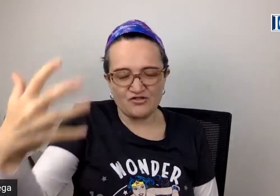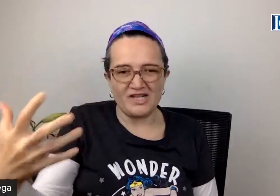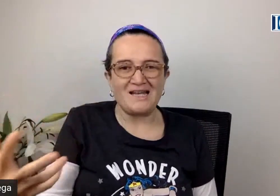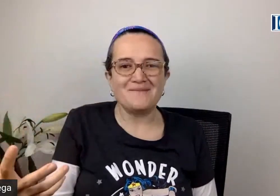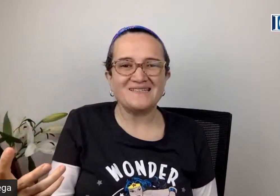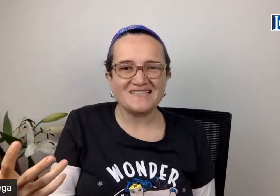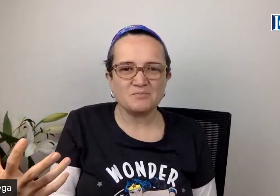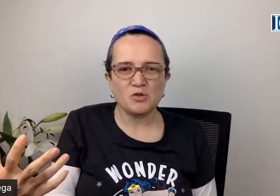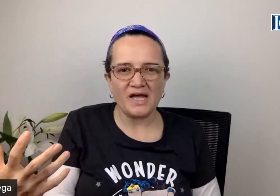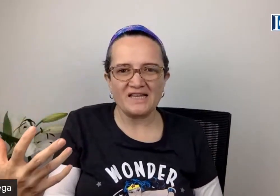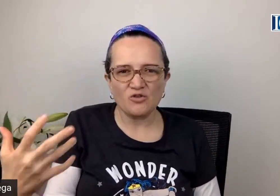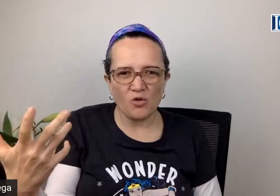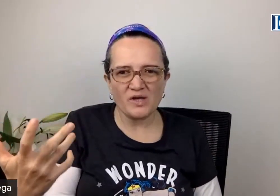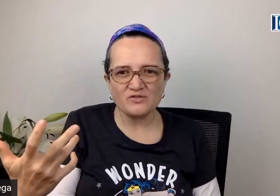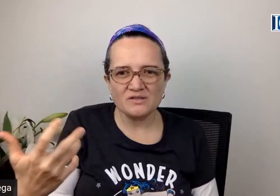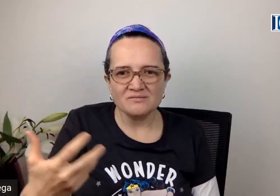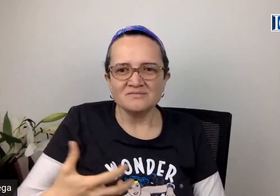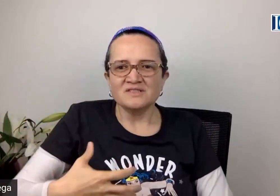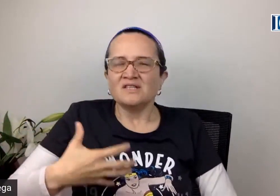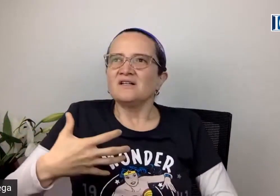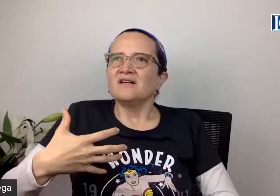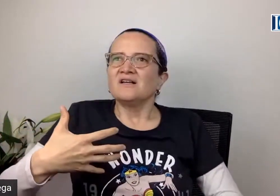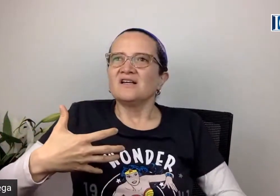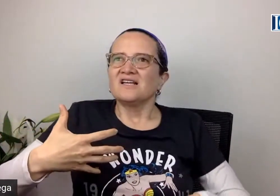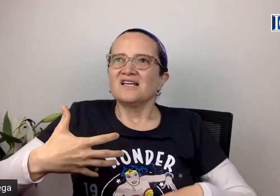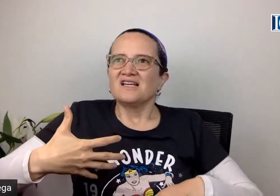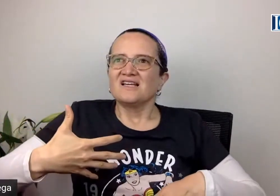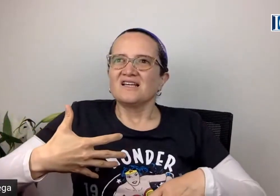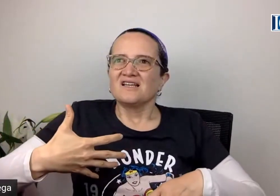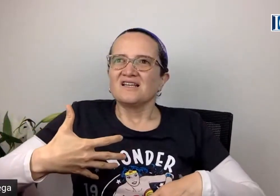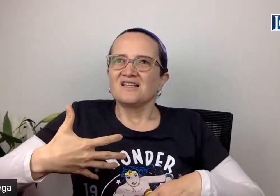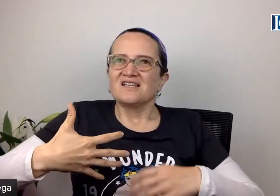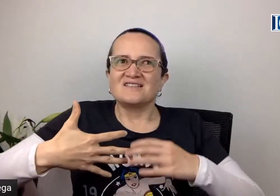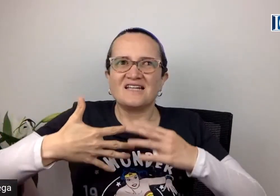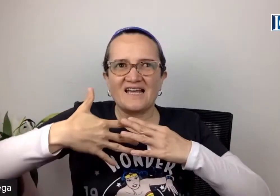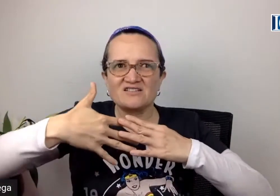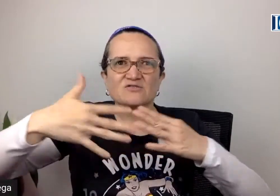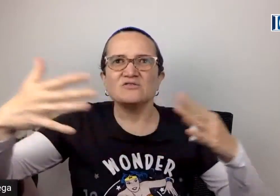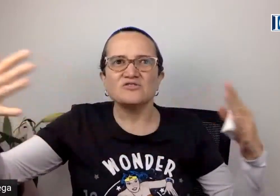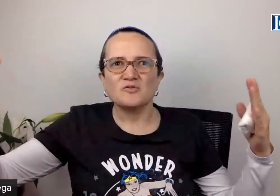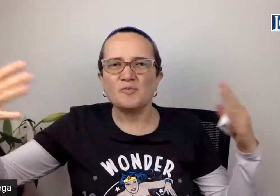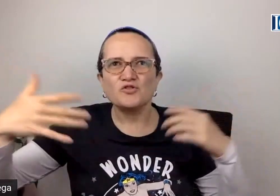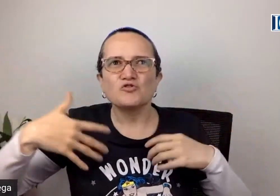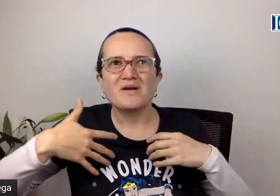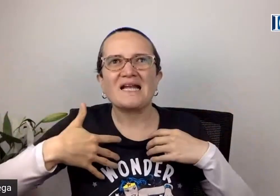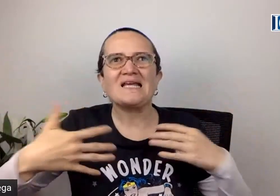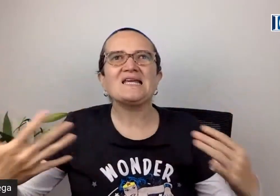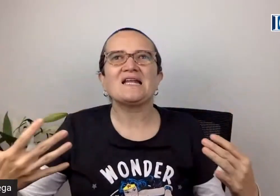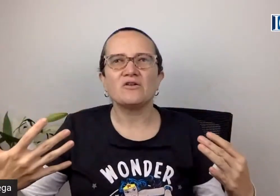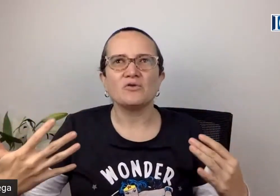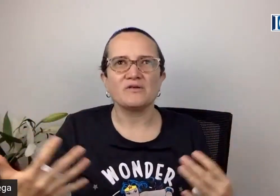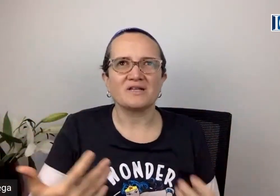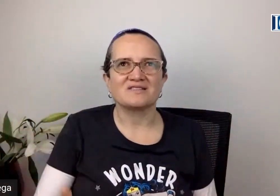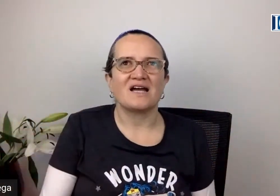intencionalmente explorar todo eso y decir esto yo me puedo sumergir en lo universal